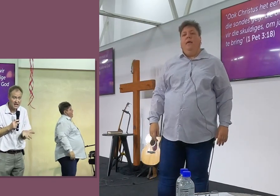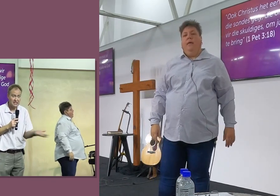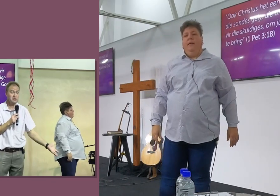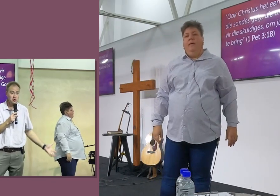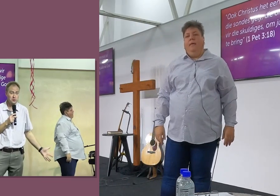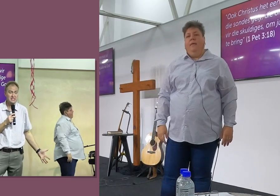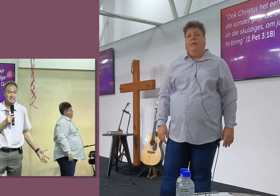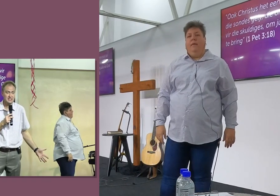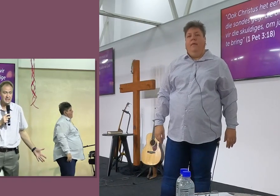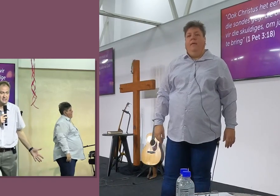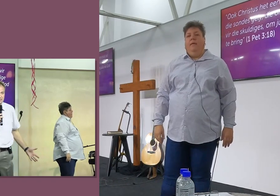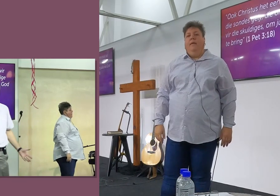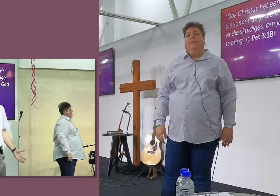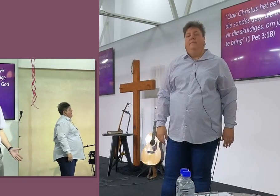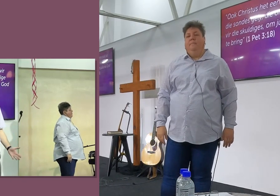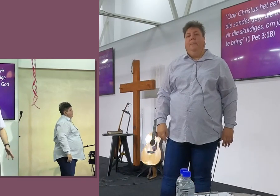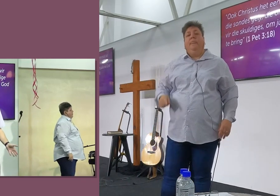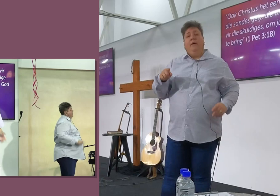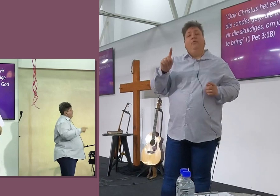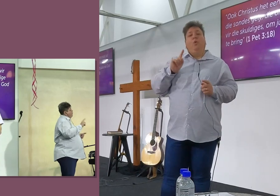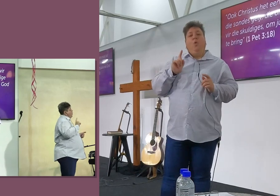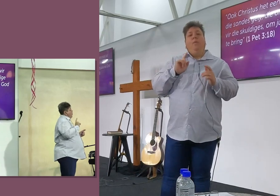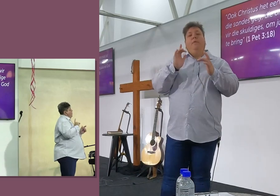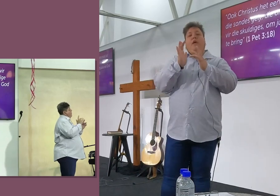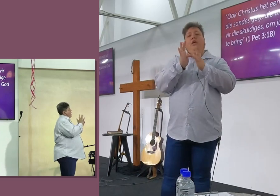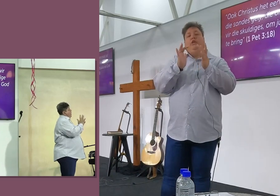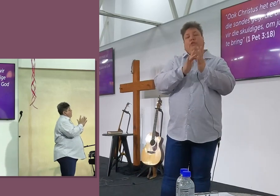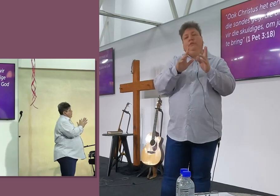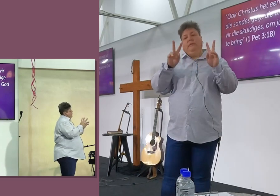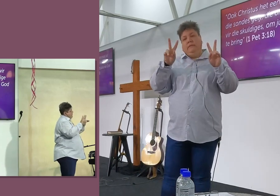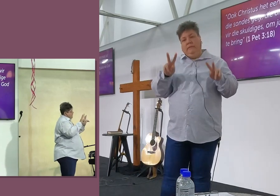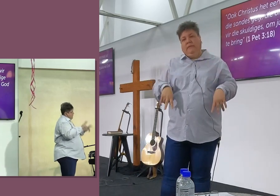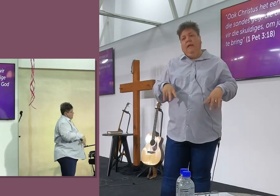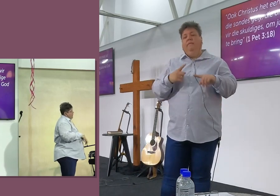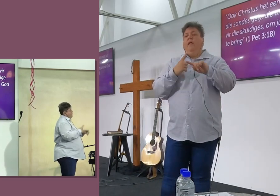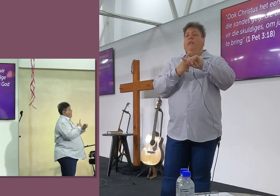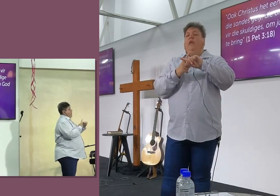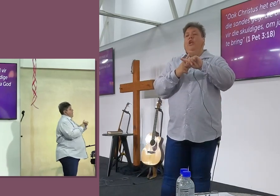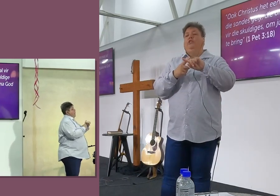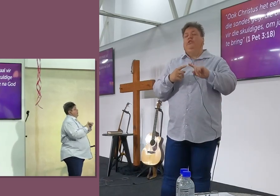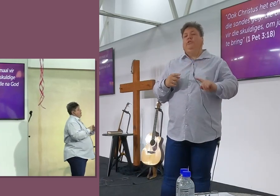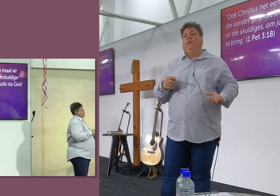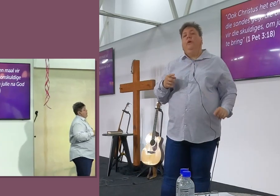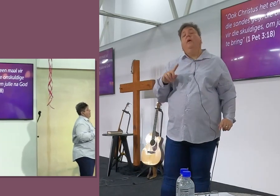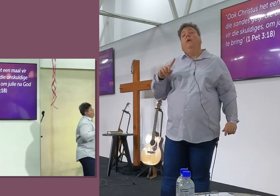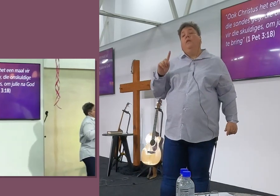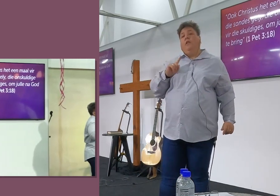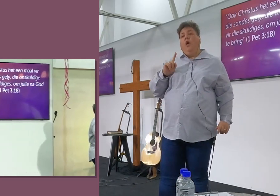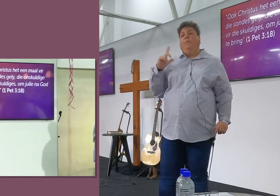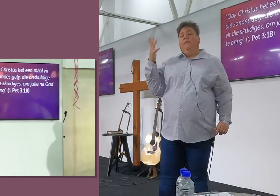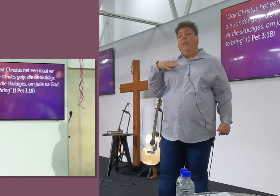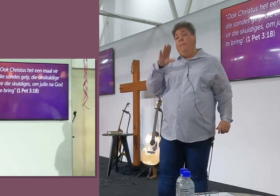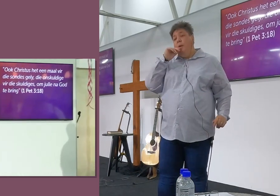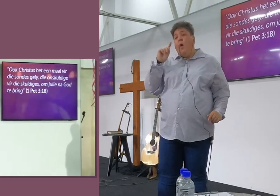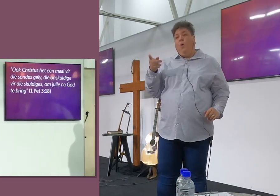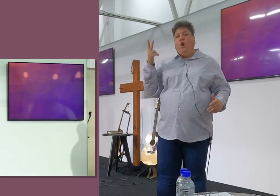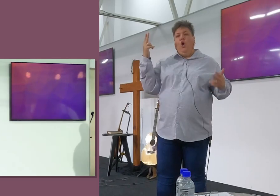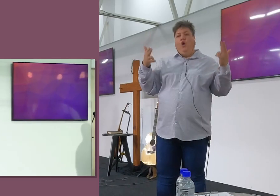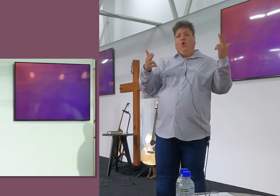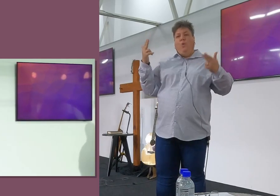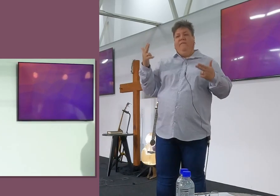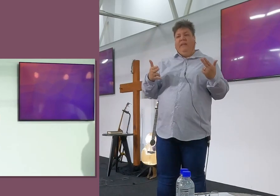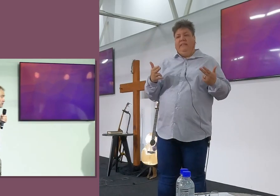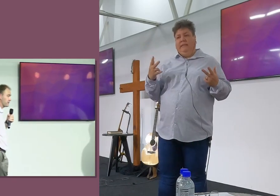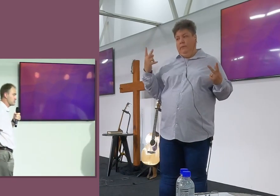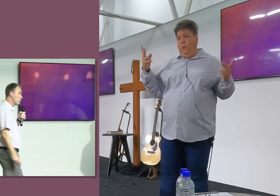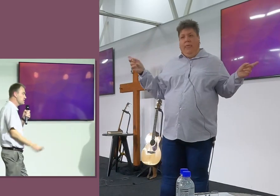was hoekom Jesus in die kruis te sterf het, Dit was die hele story, Nou, Ons praat nou oor Jesus, En ek wil eindelijk by die rovers kom, Want ons sit nog steeds